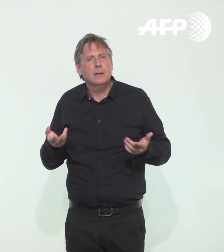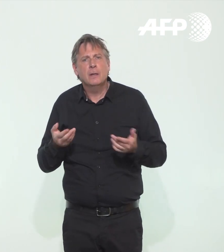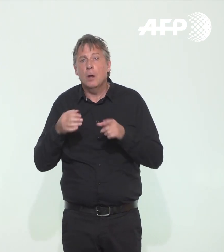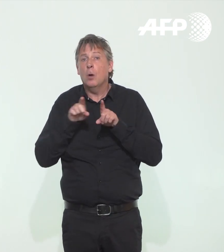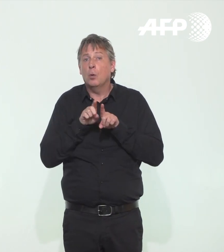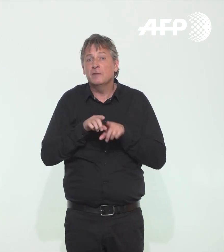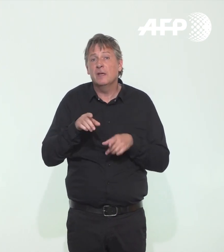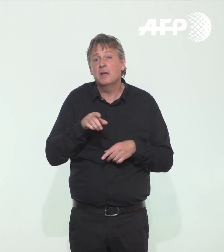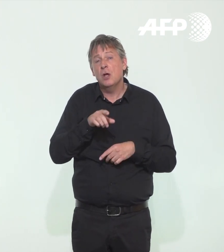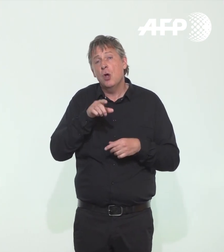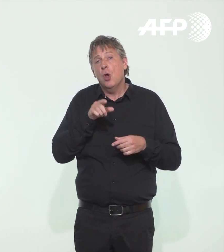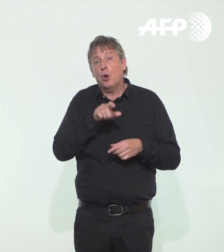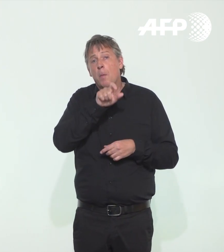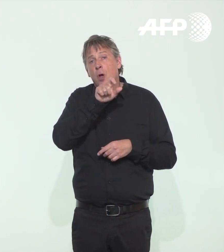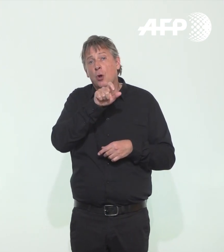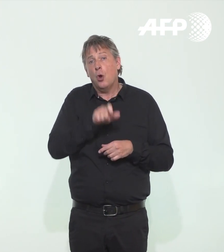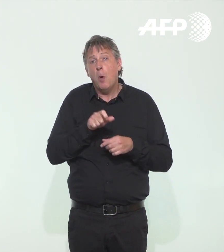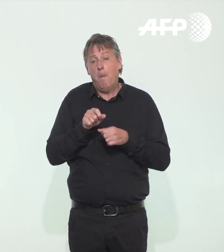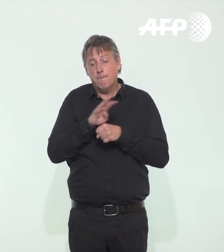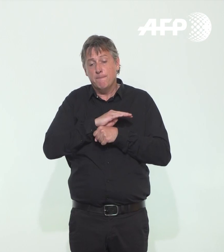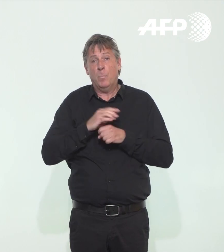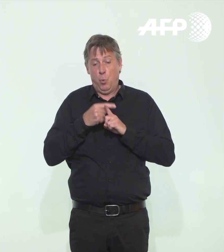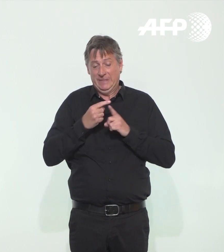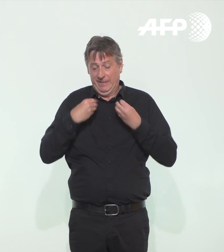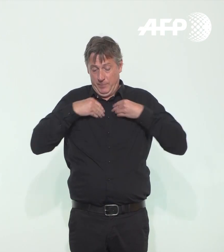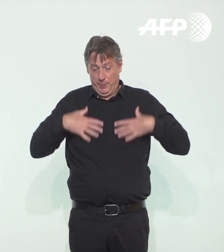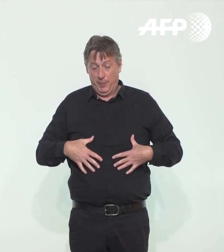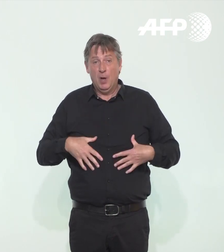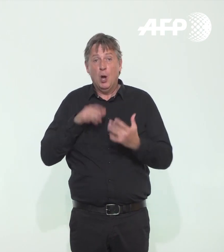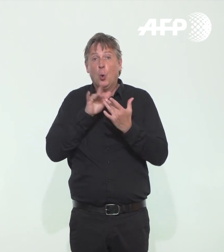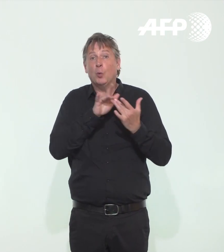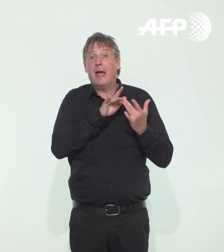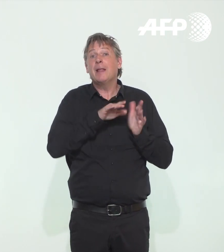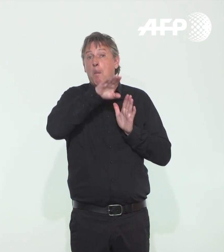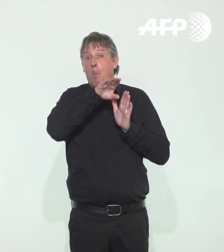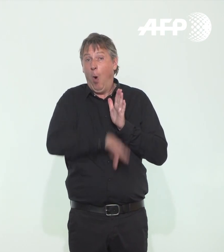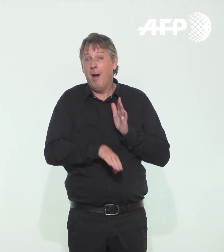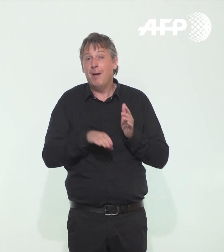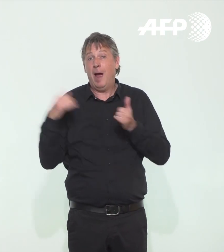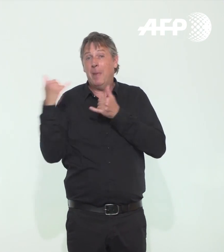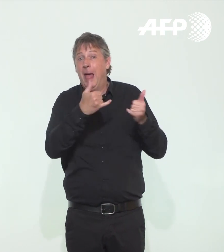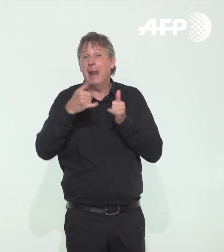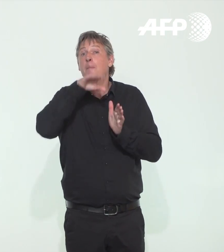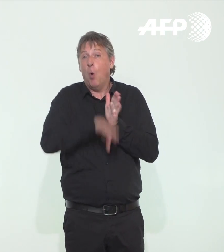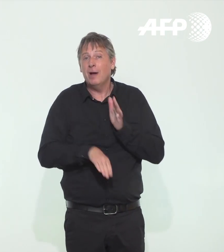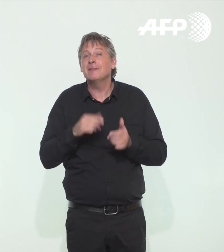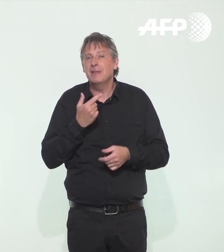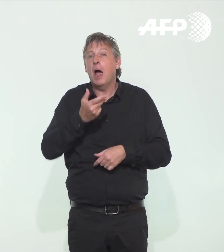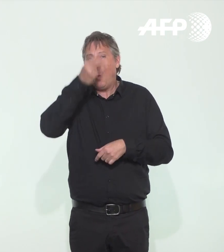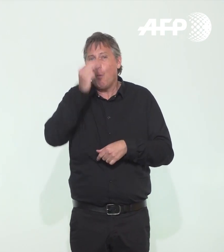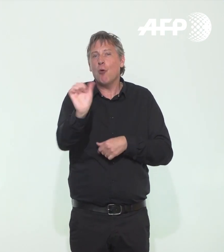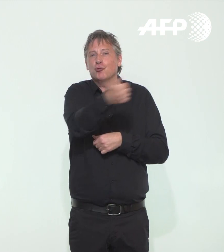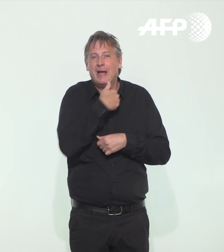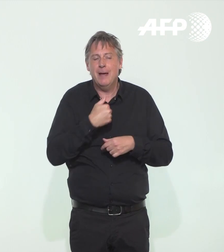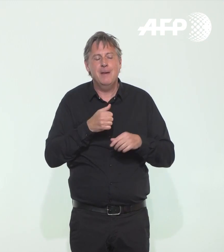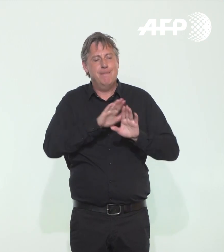positifs, ce qui montrerait que les Français ont parfaitement compris l'importance des gestes barrières, qu'ils font attention dans la distanciation physique,